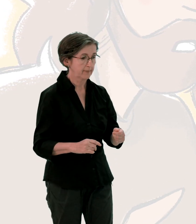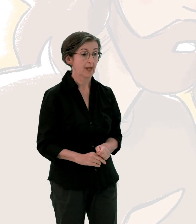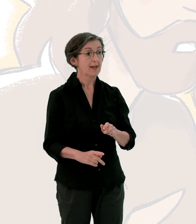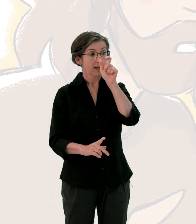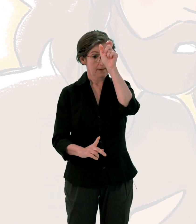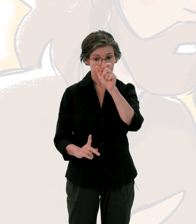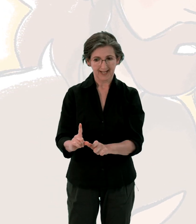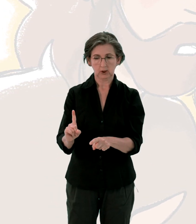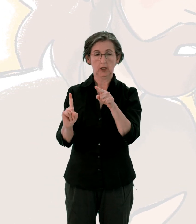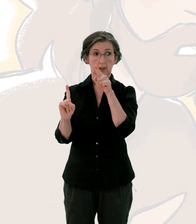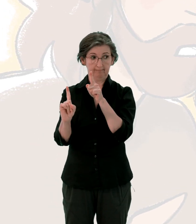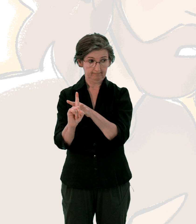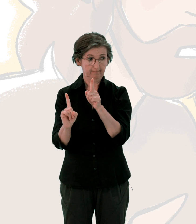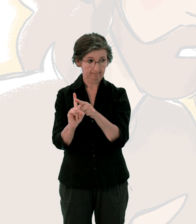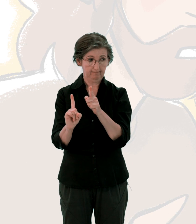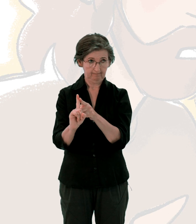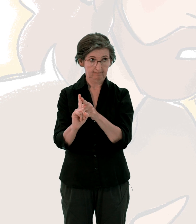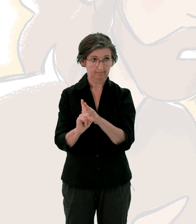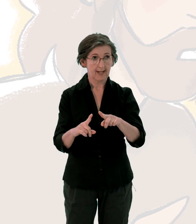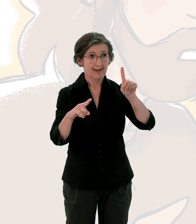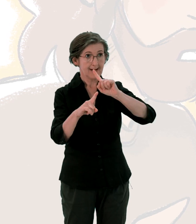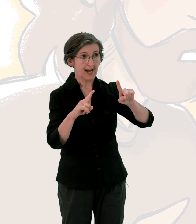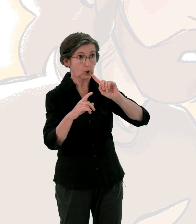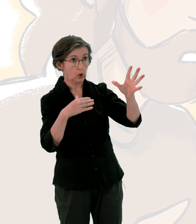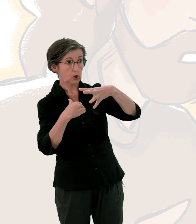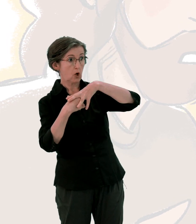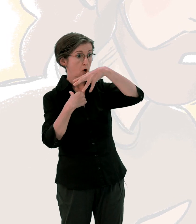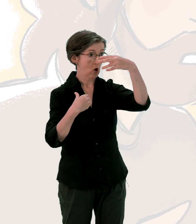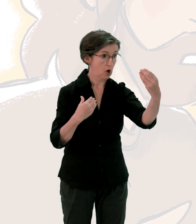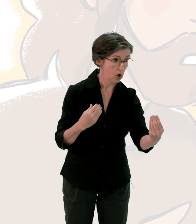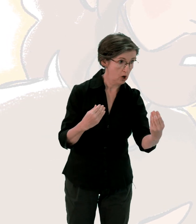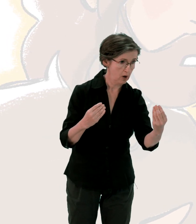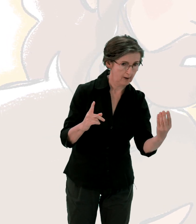Aucune chose de l'extérieur ne peut rendre une personne impure quand elle entre en elle.